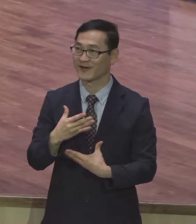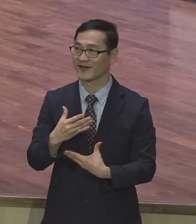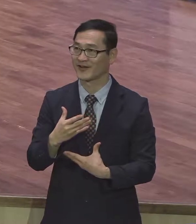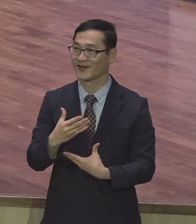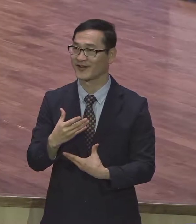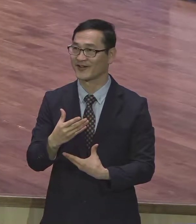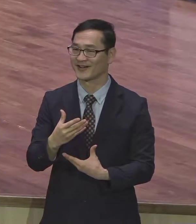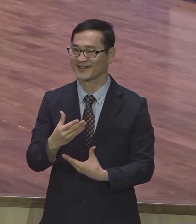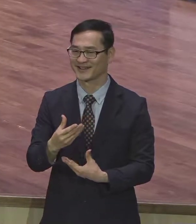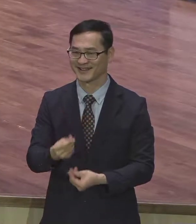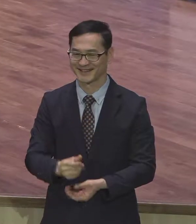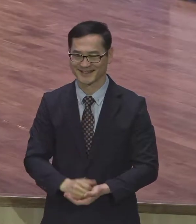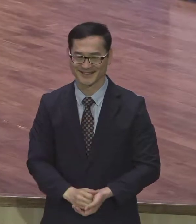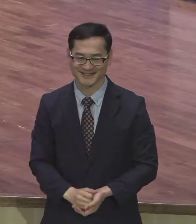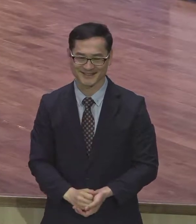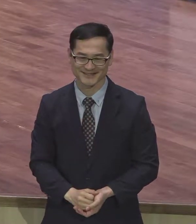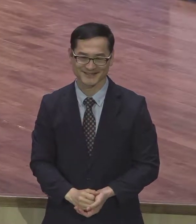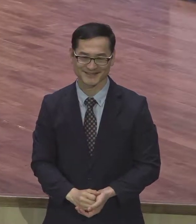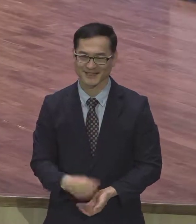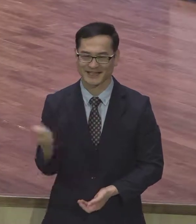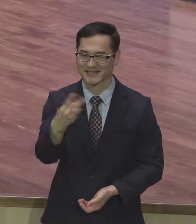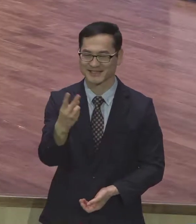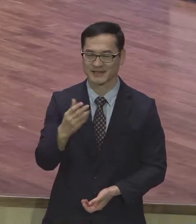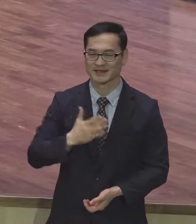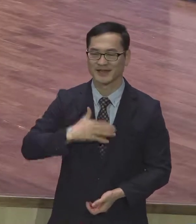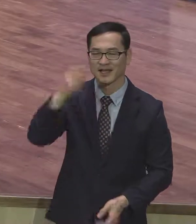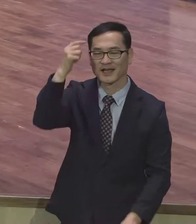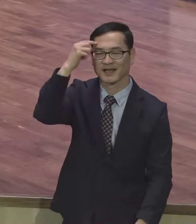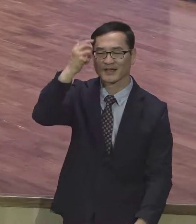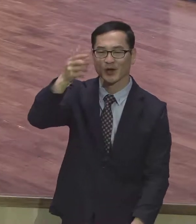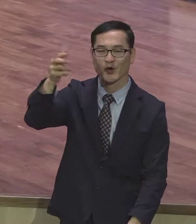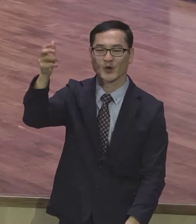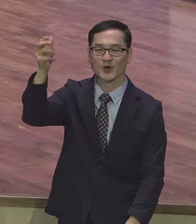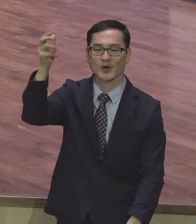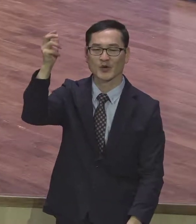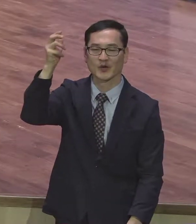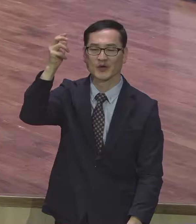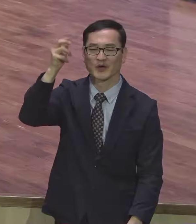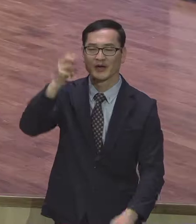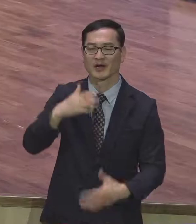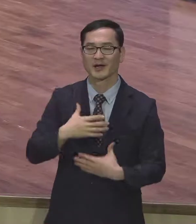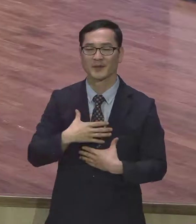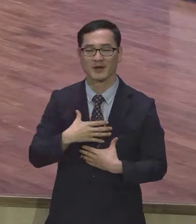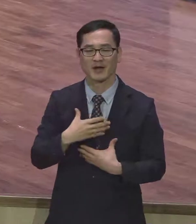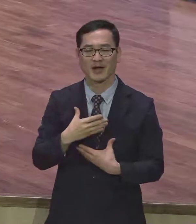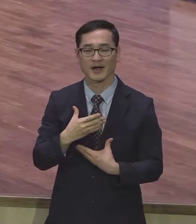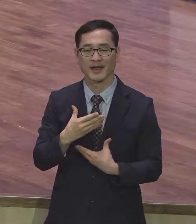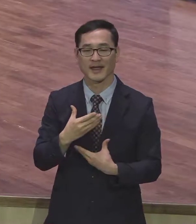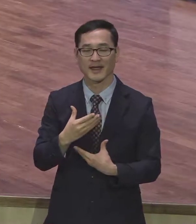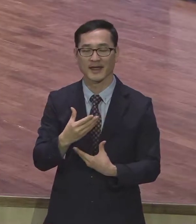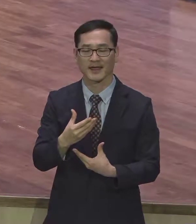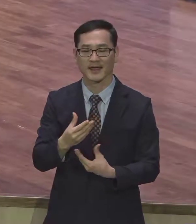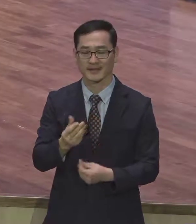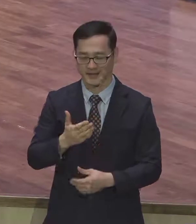다시 한번 봅시다 내 영혼 평안에 내